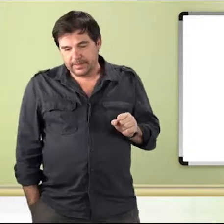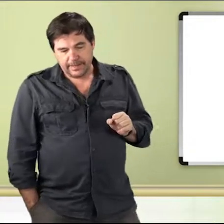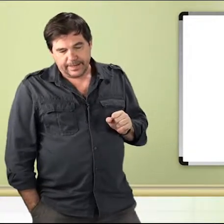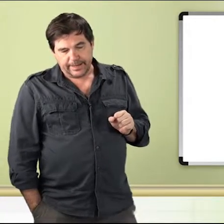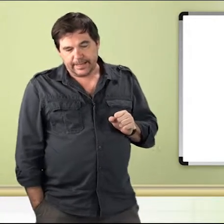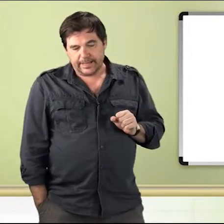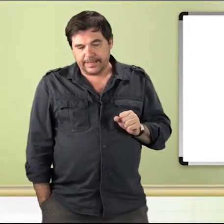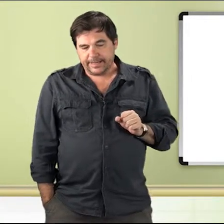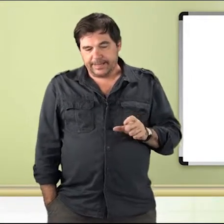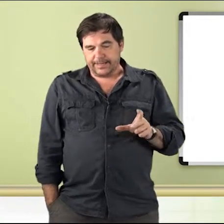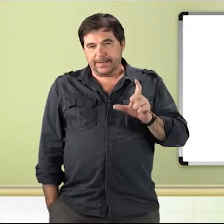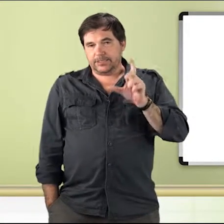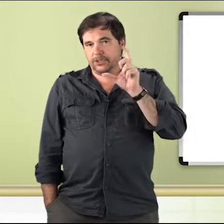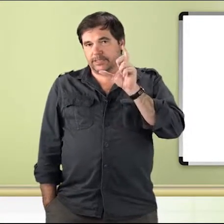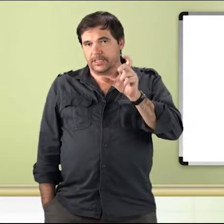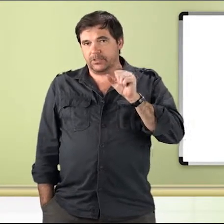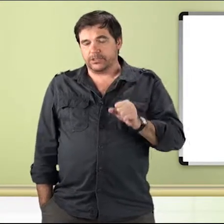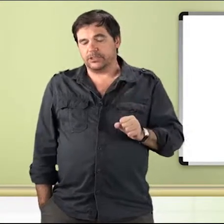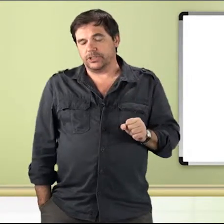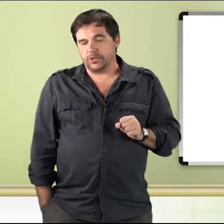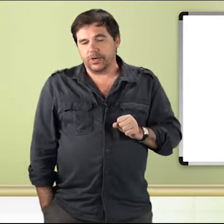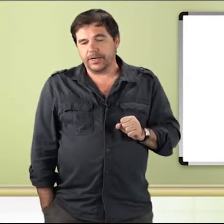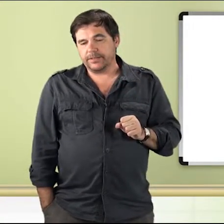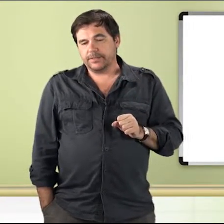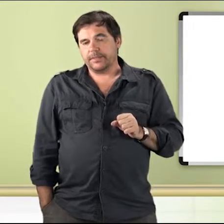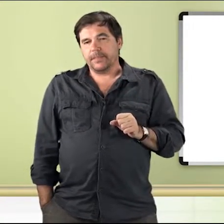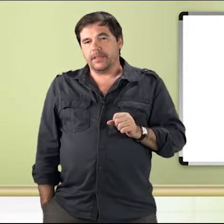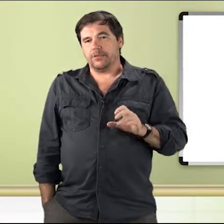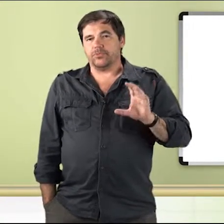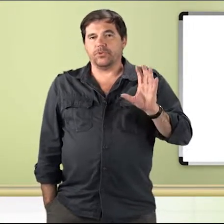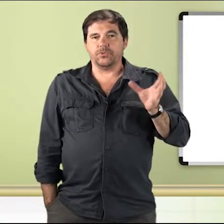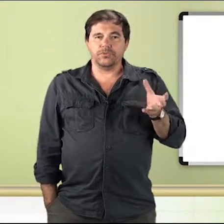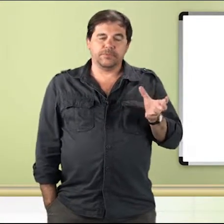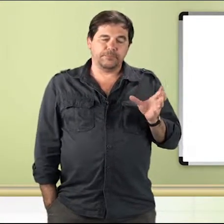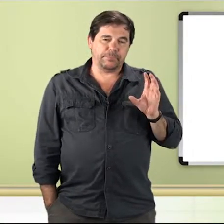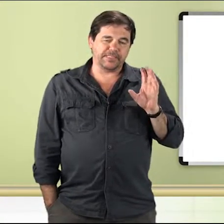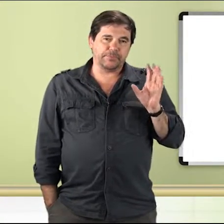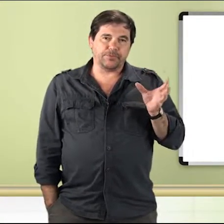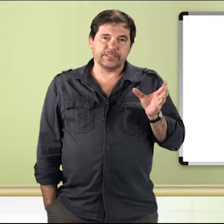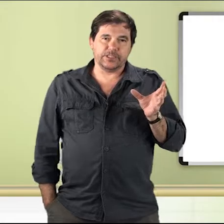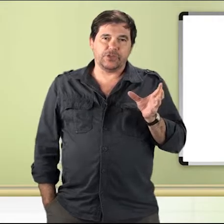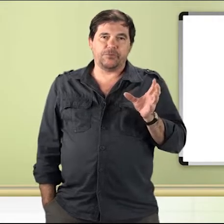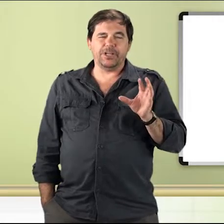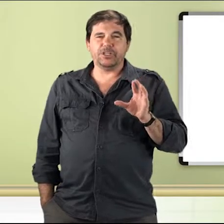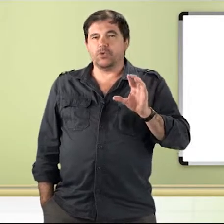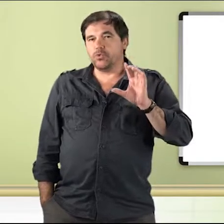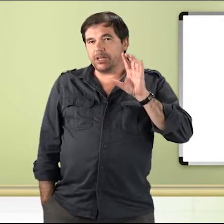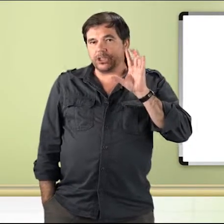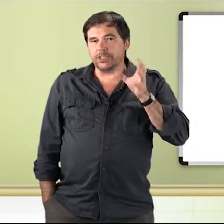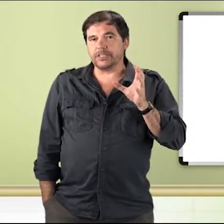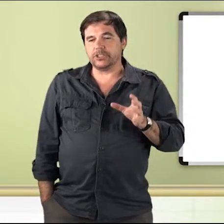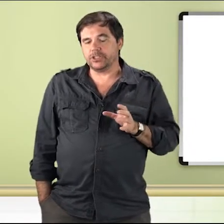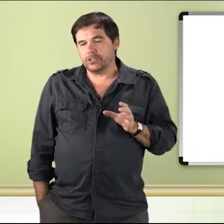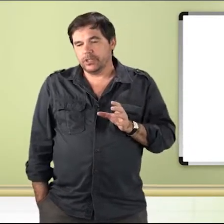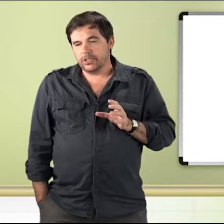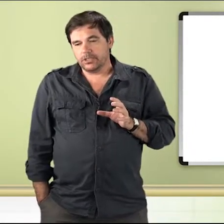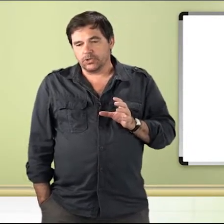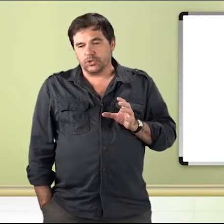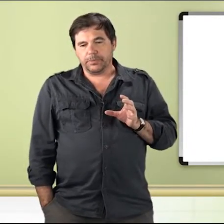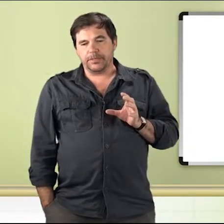nessa nossa aula de agora, vou passar para vocês novamente algumas dicas sobre